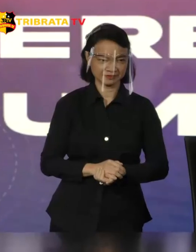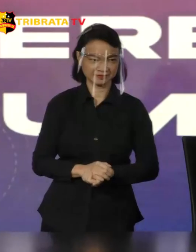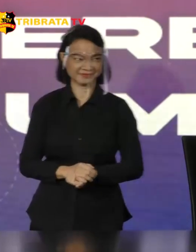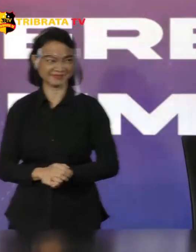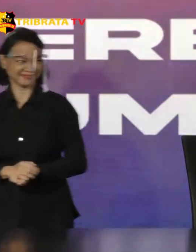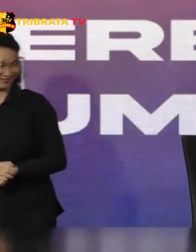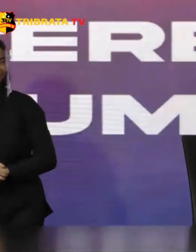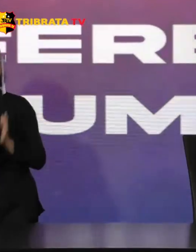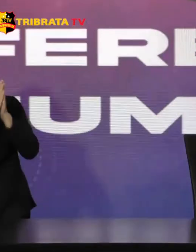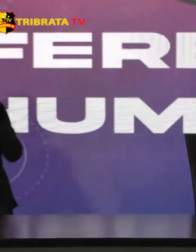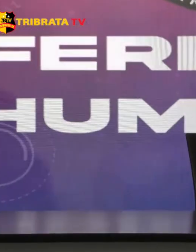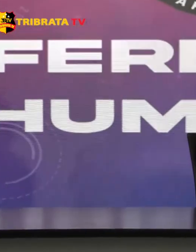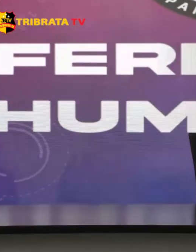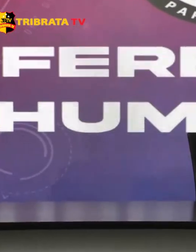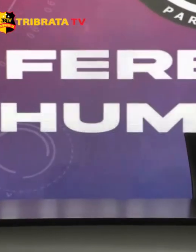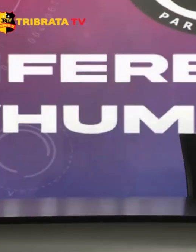Terima kasih